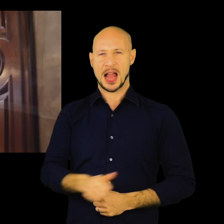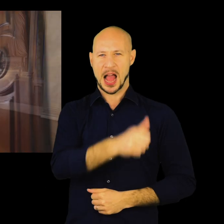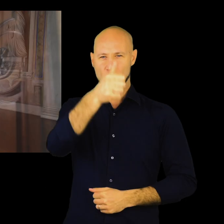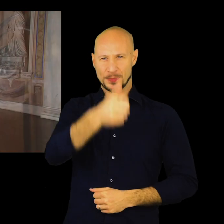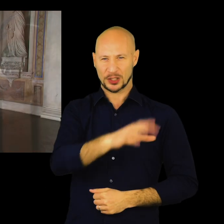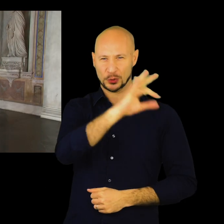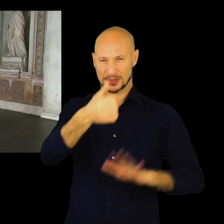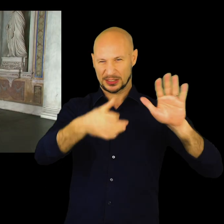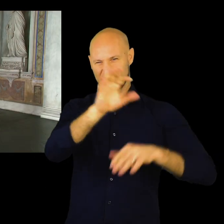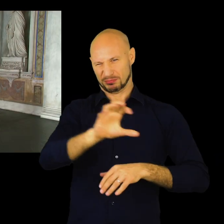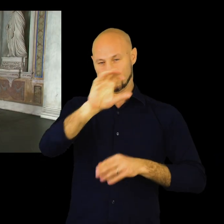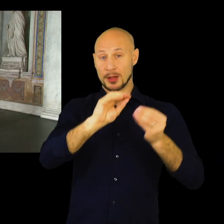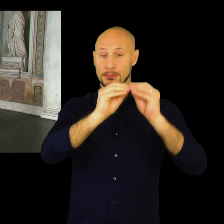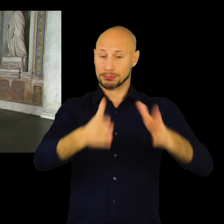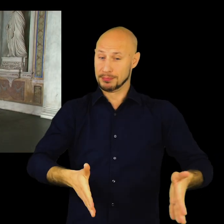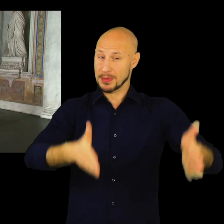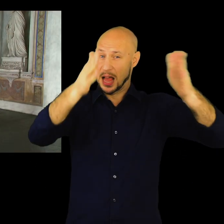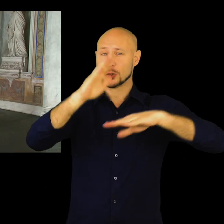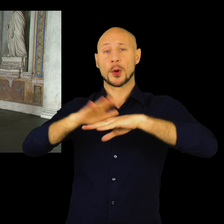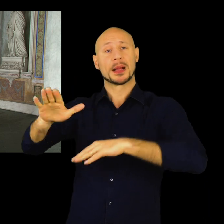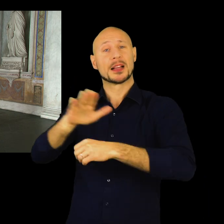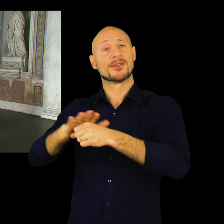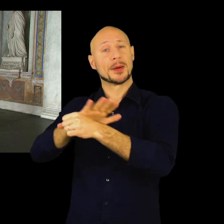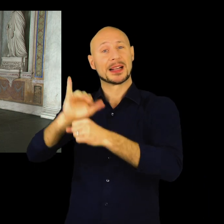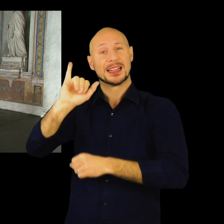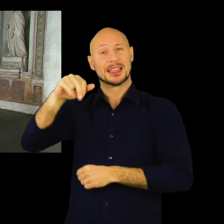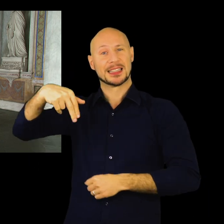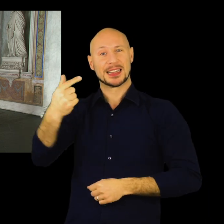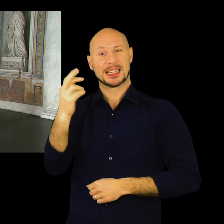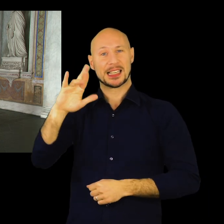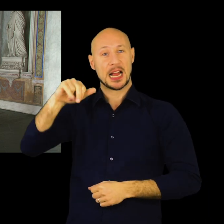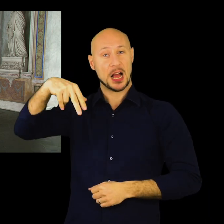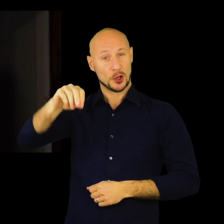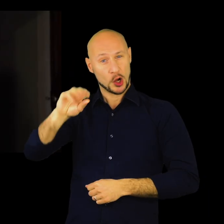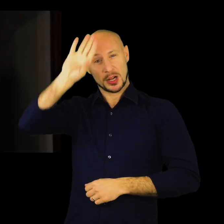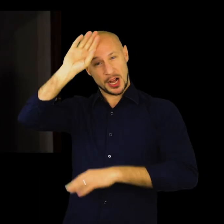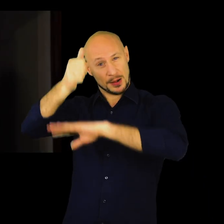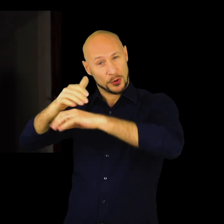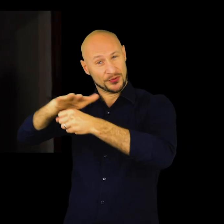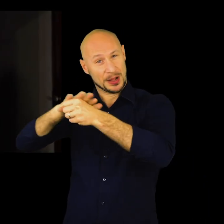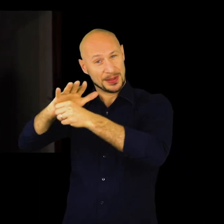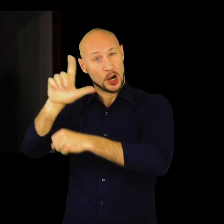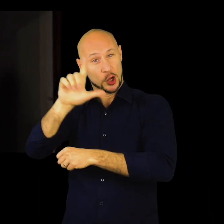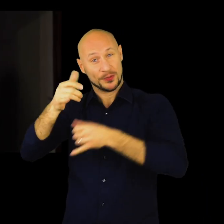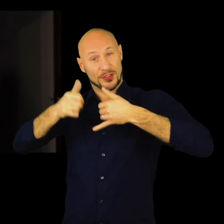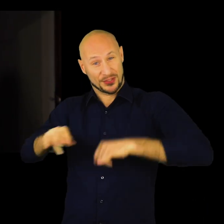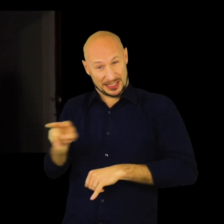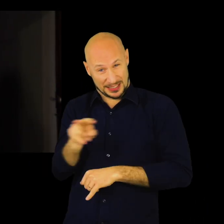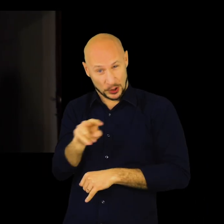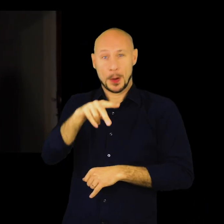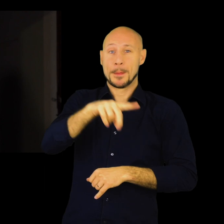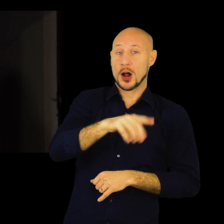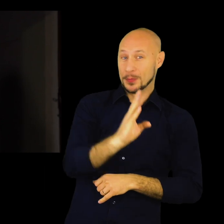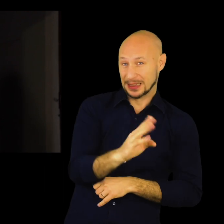Questo palazzo è stato costruito negli anni Sessanta del Cinquecento per la famiglia Interiano, una famiglia di nobili vecchi che si era